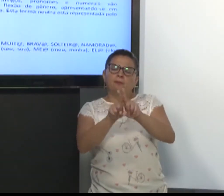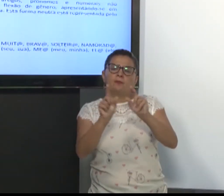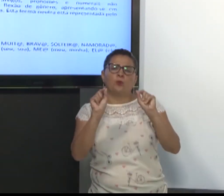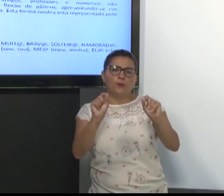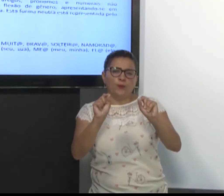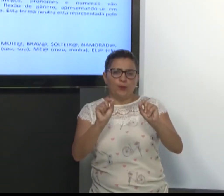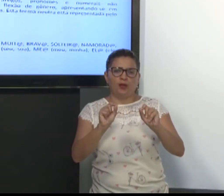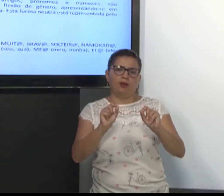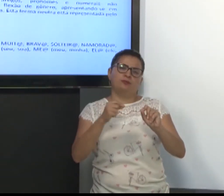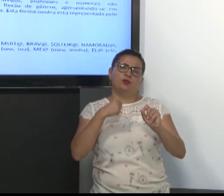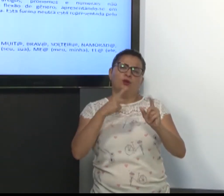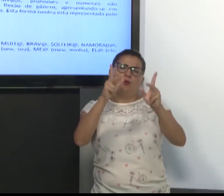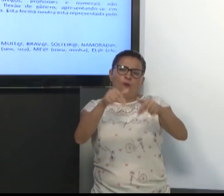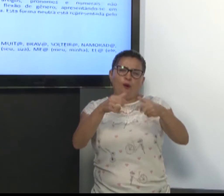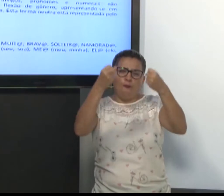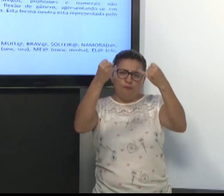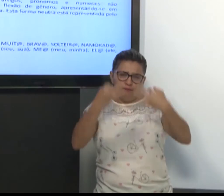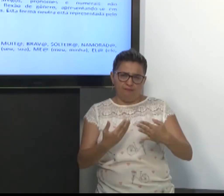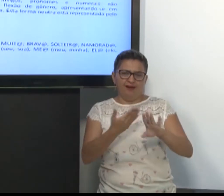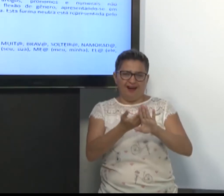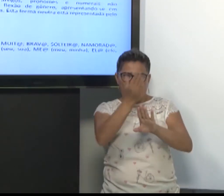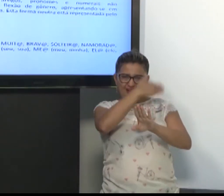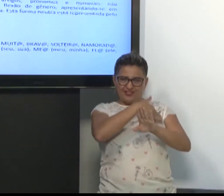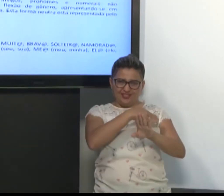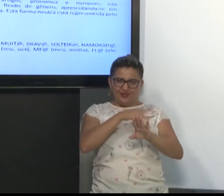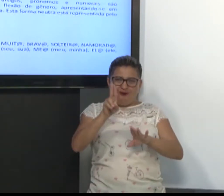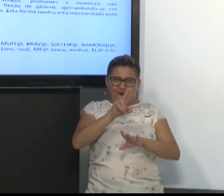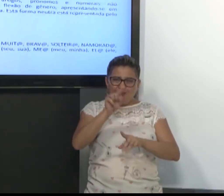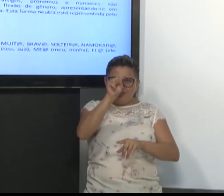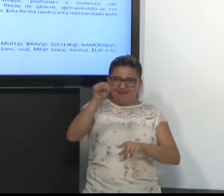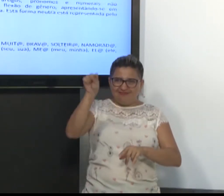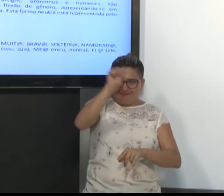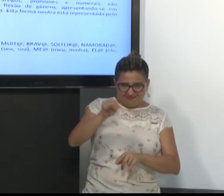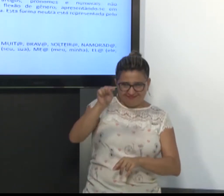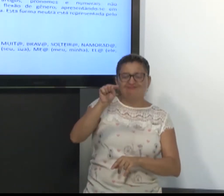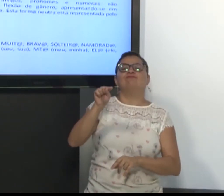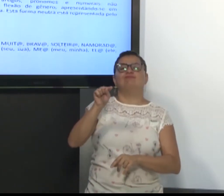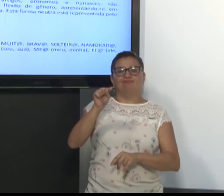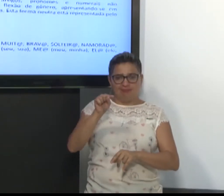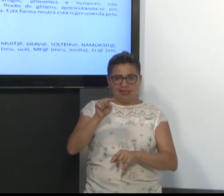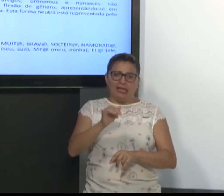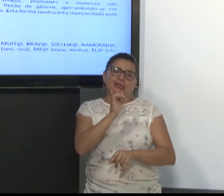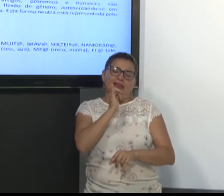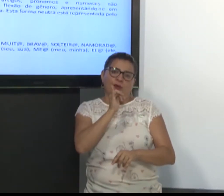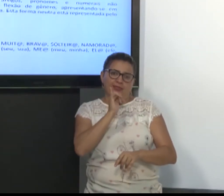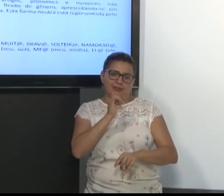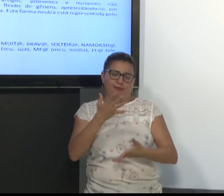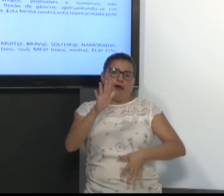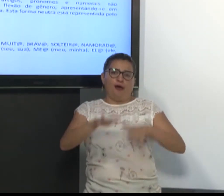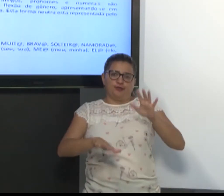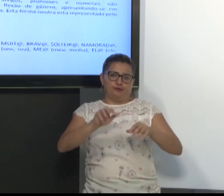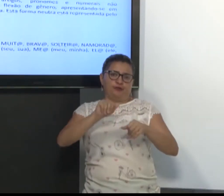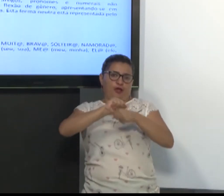Também eu já expliquei, um pouquinho antes, para vocês, sobre o arroba. Então, adjetivos.